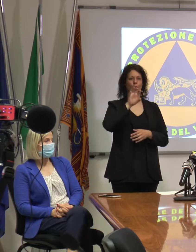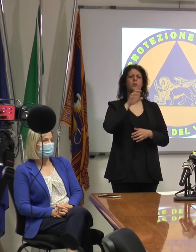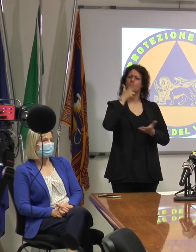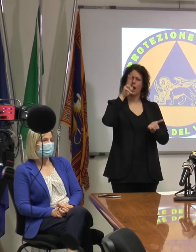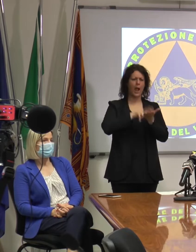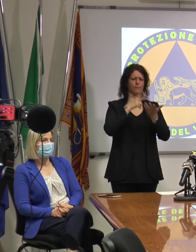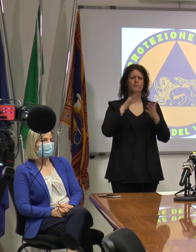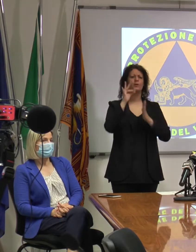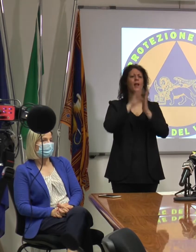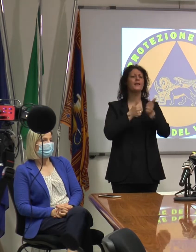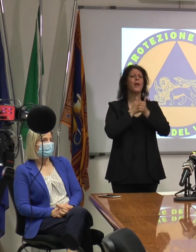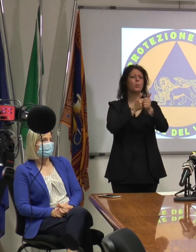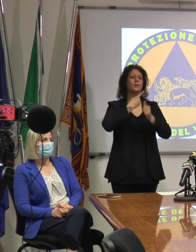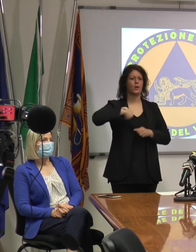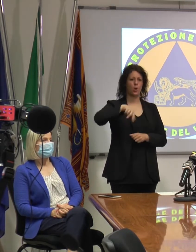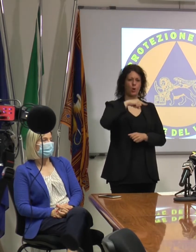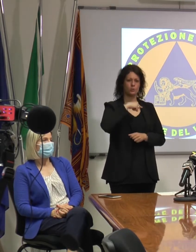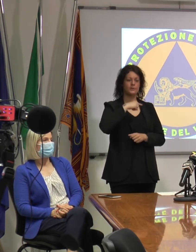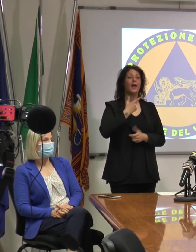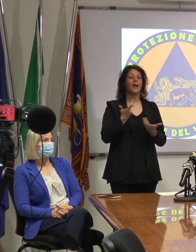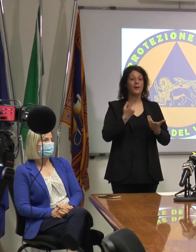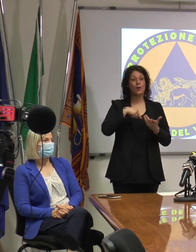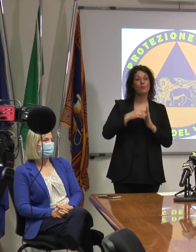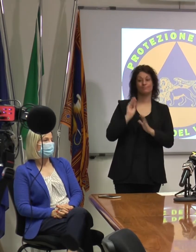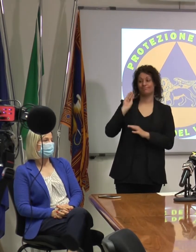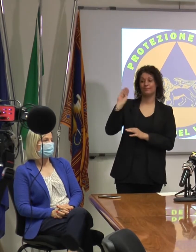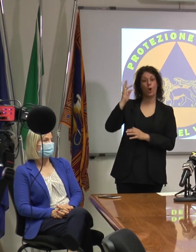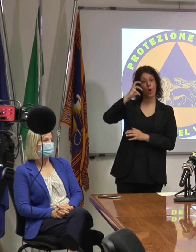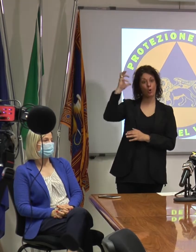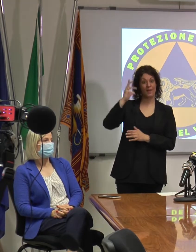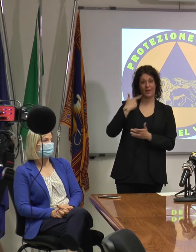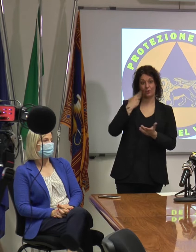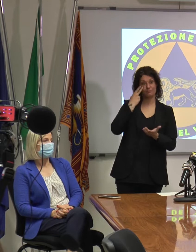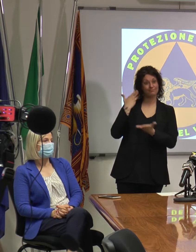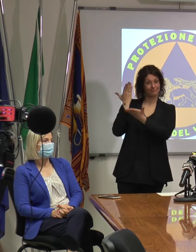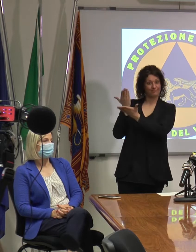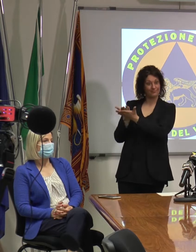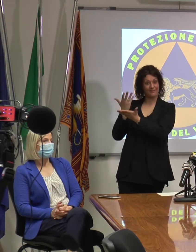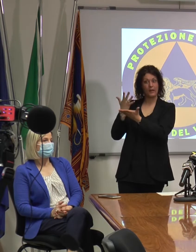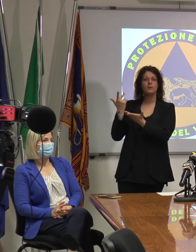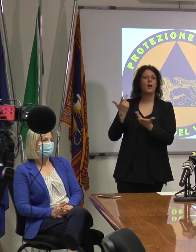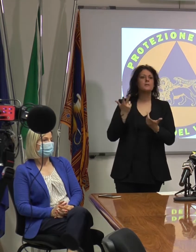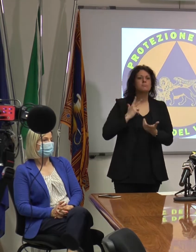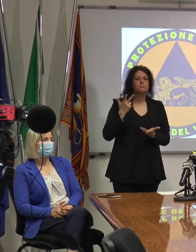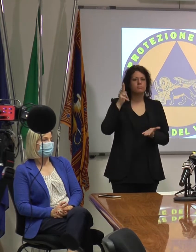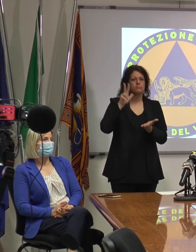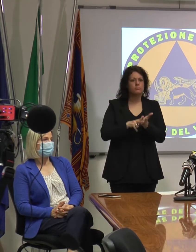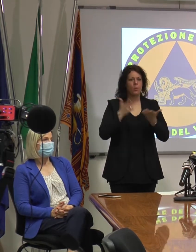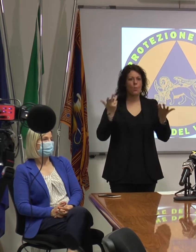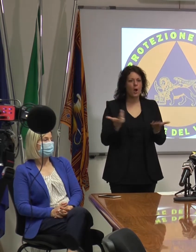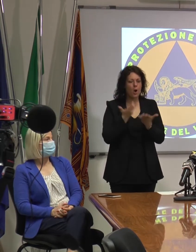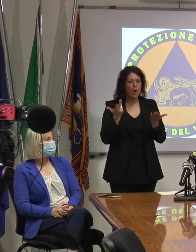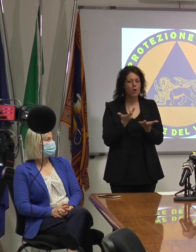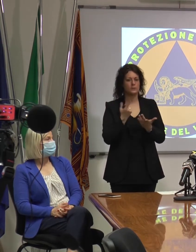approvate. Abbiamo chiesto al governo di quantomeno dividimarle, di avallarle, di metterci sopra due